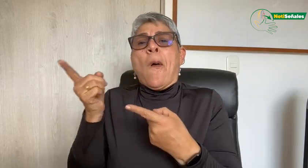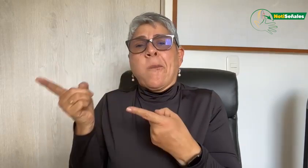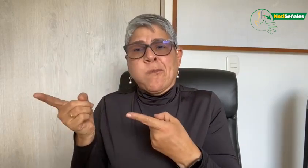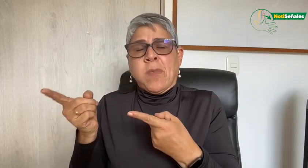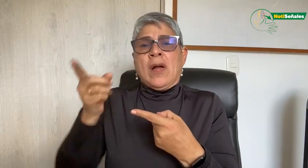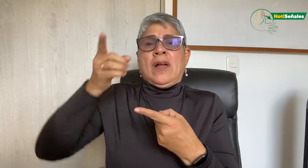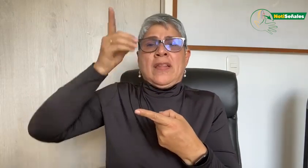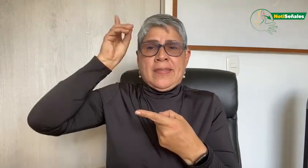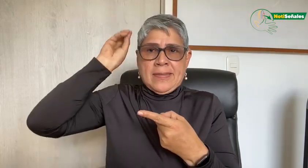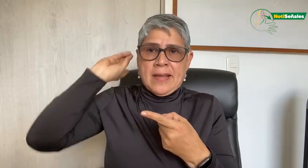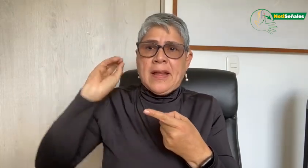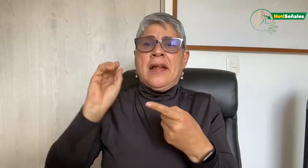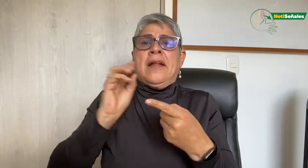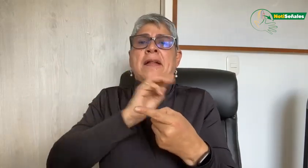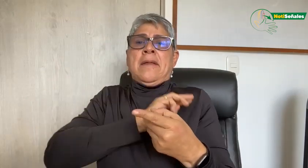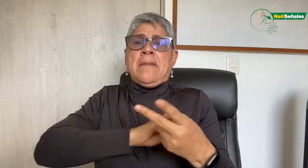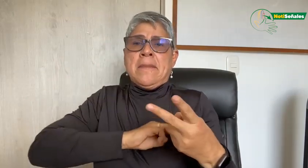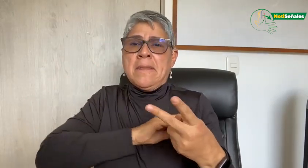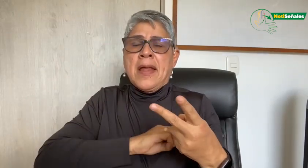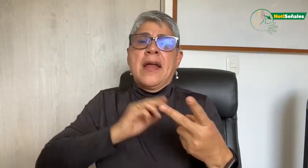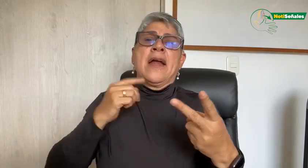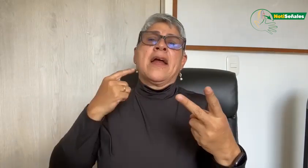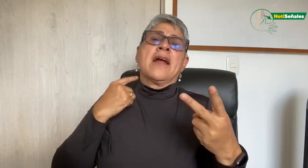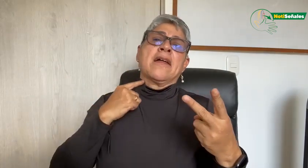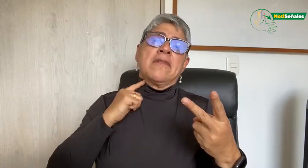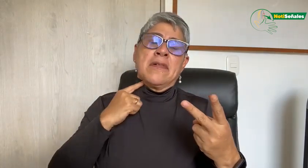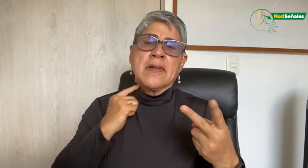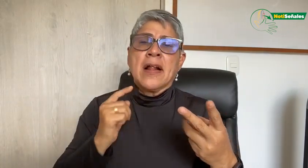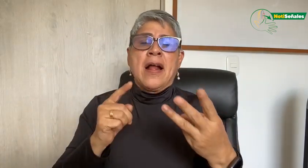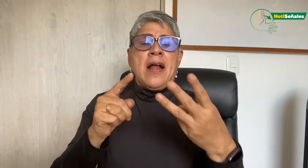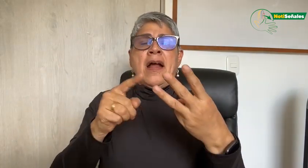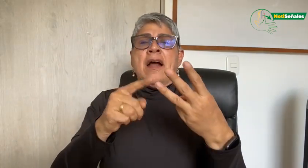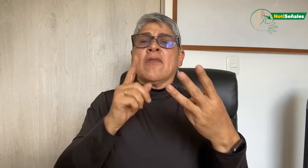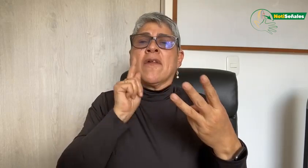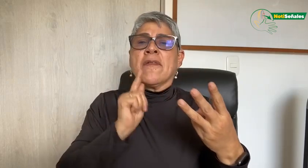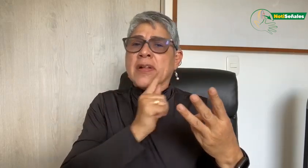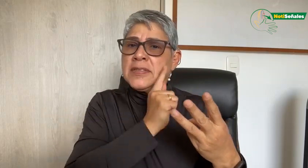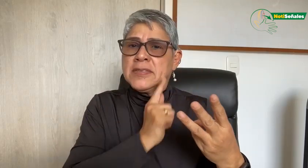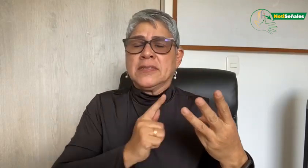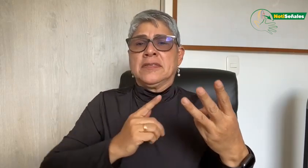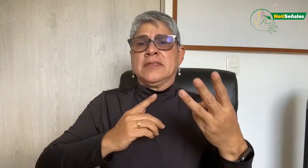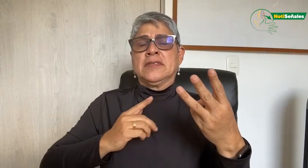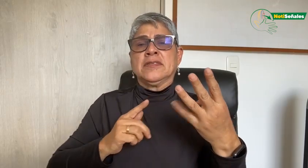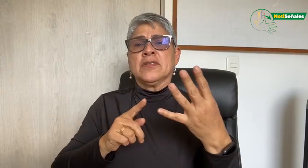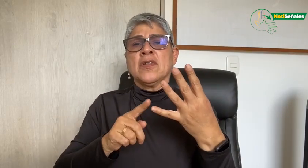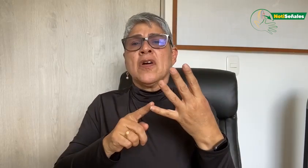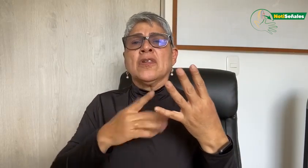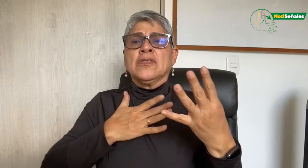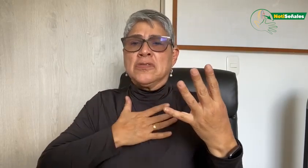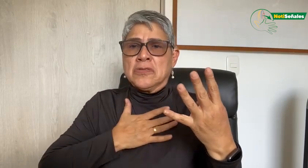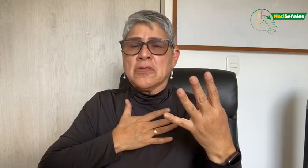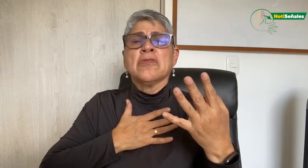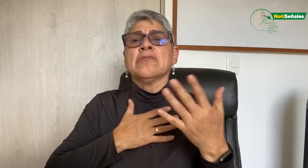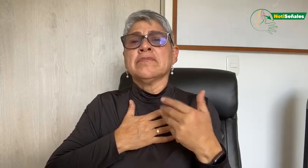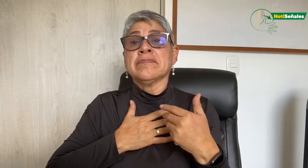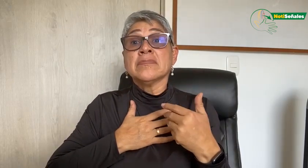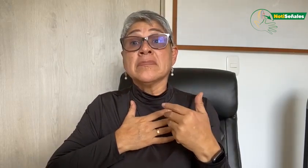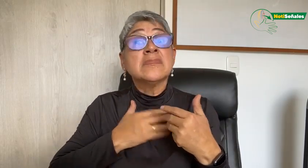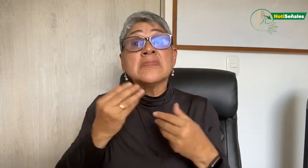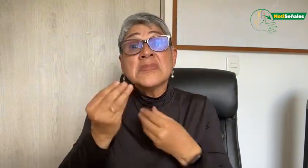por Daniel Ocampo, Mario Santa Cruz, Laura Tavares, Francisco Chaus y yo. Lo